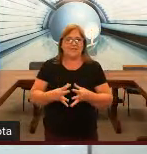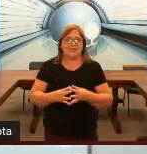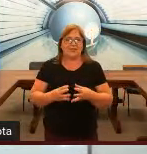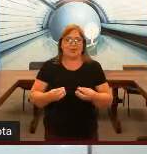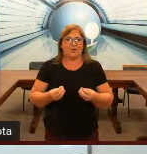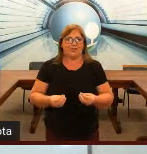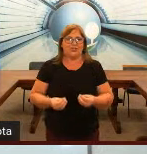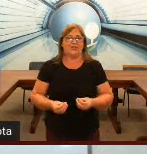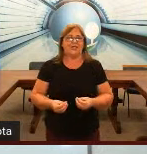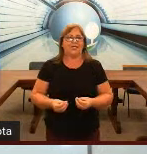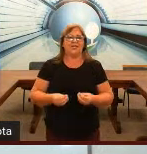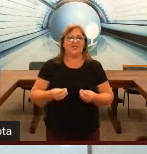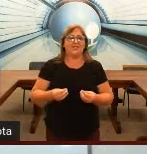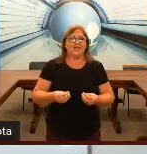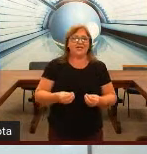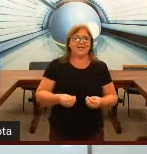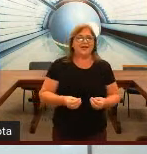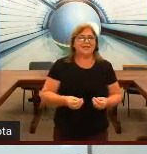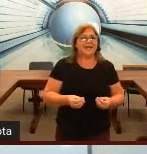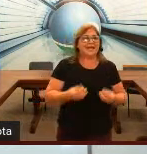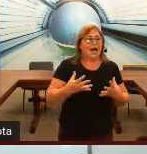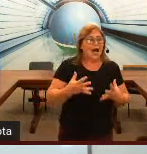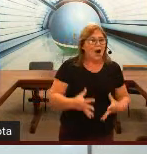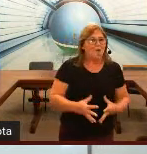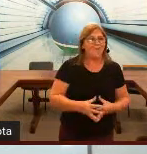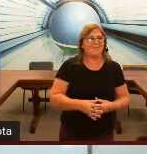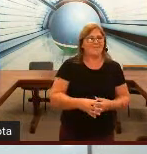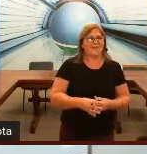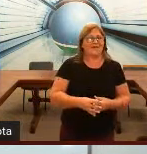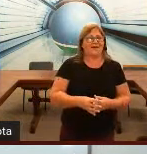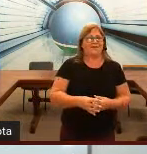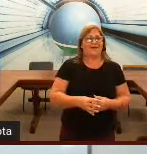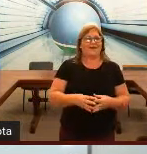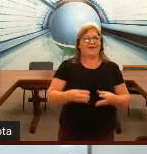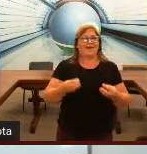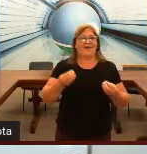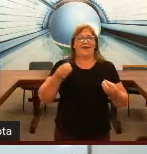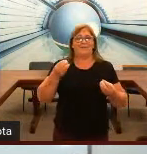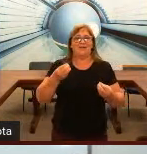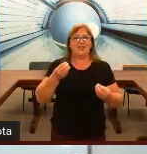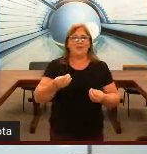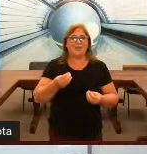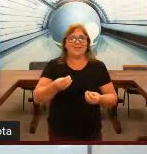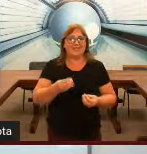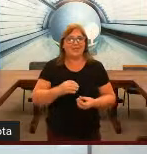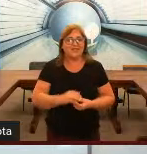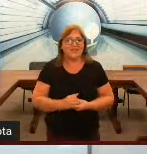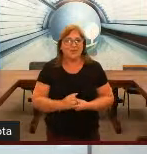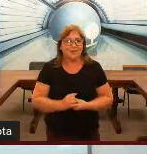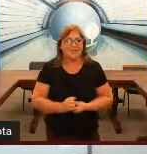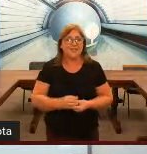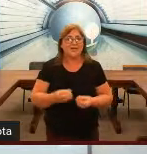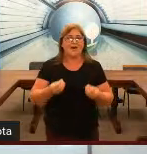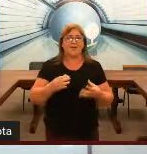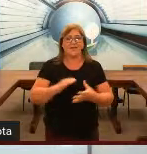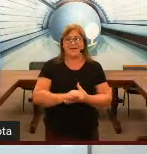fazer datilologia. A gente tem que ter calma pedir para poder fazer quantas vezes eu preciso. O que acontece?